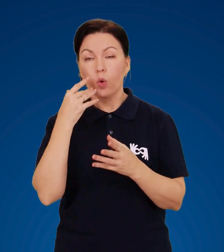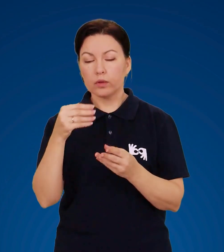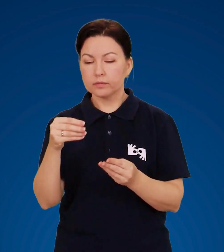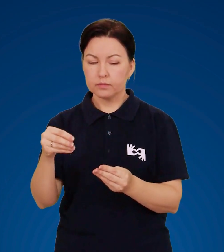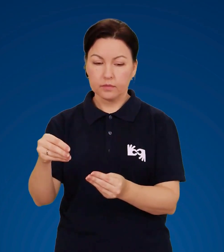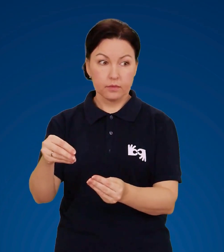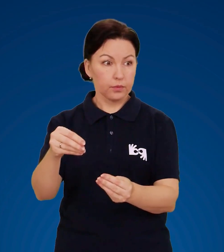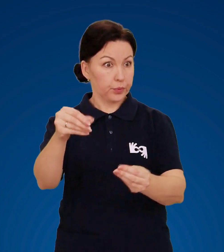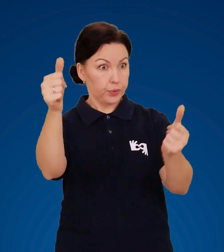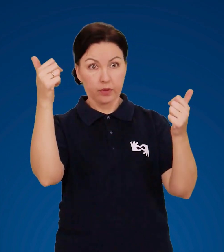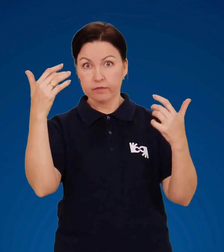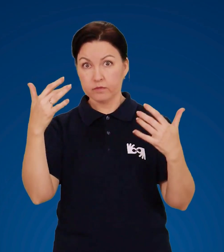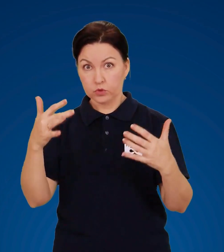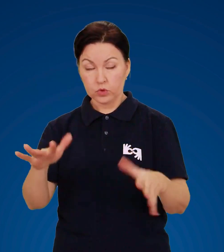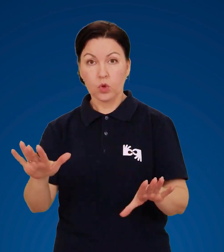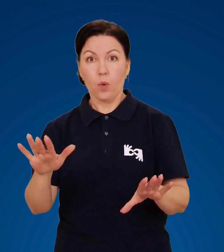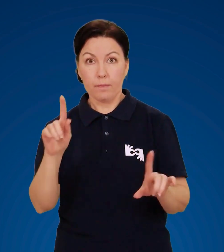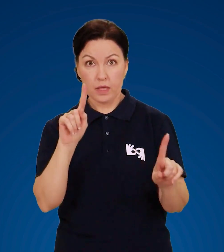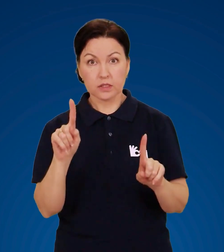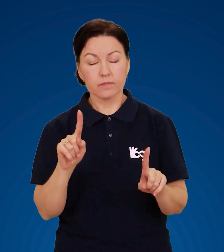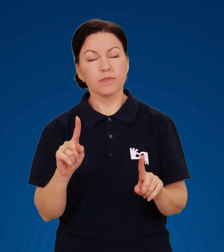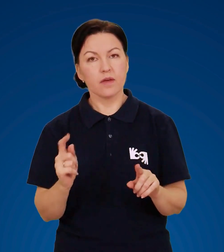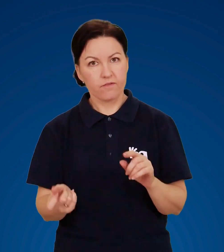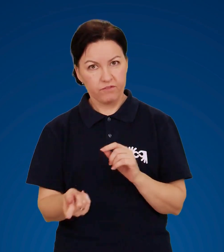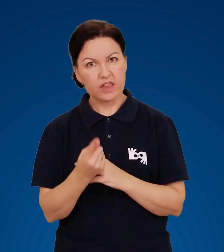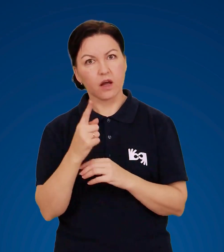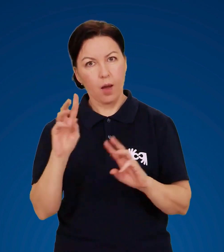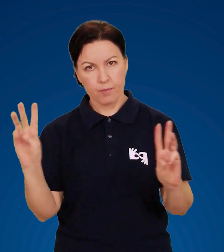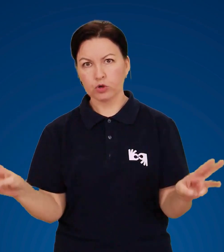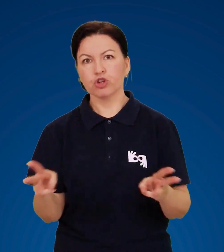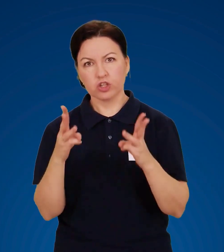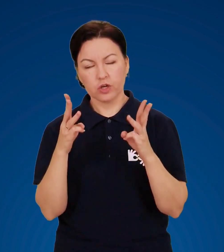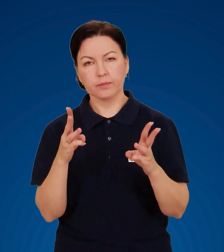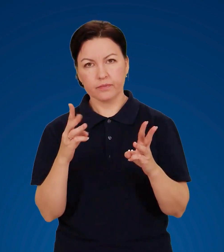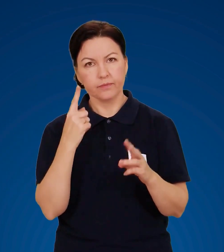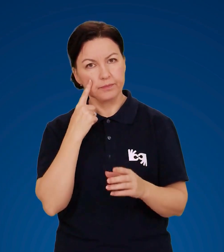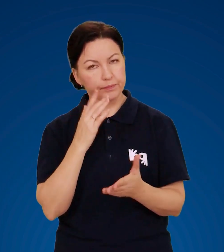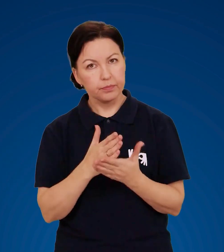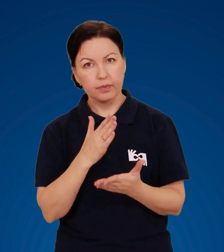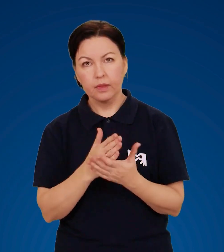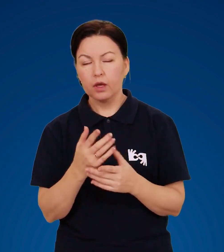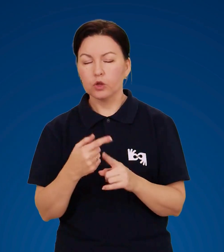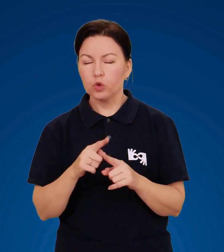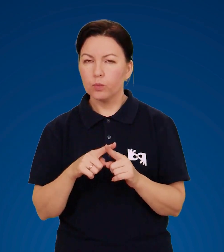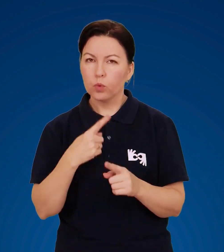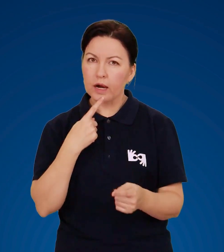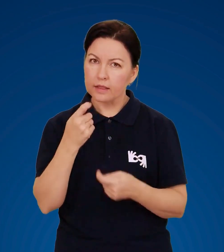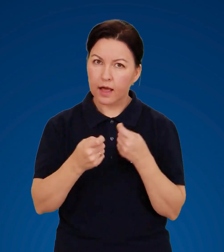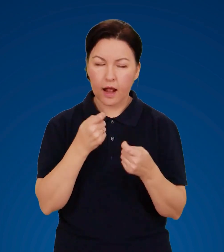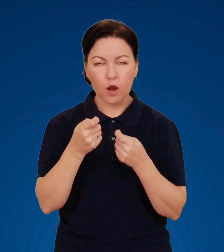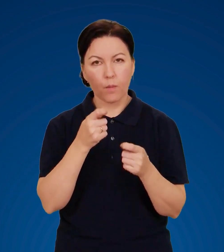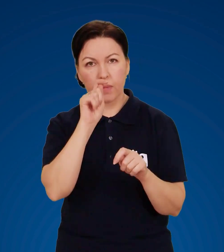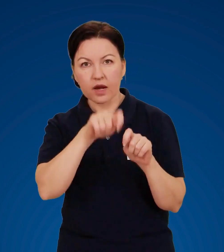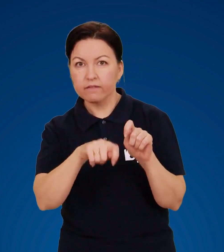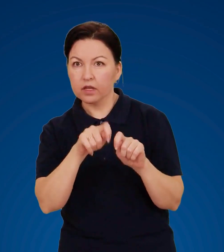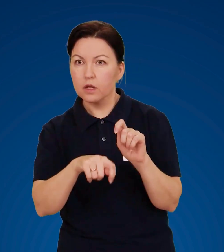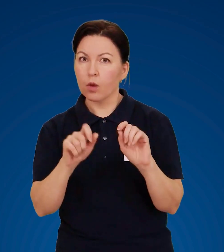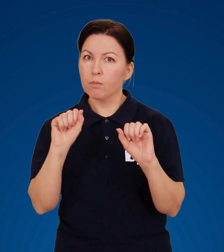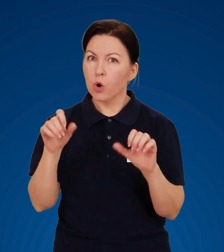Після зникнення блискавки в приміщенні, як правило, виникає пожежа. Тому ретельно перевірте,